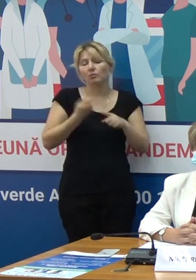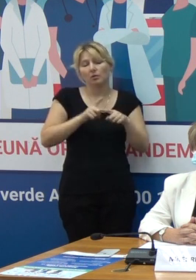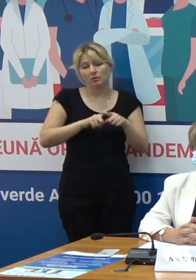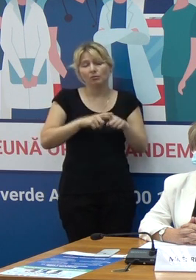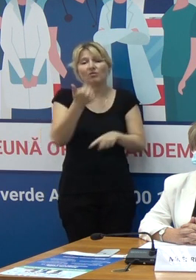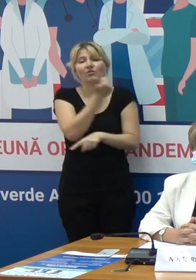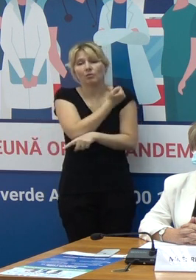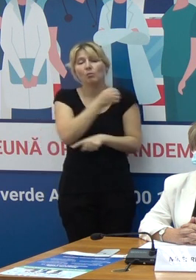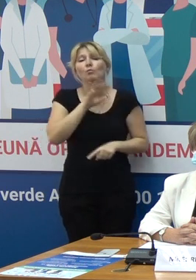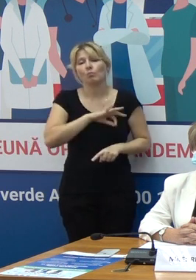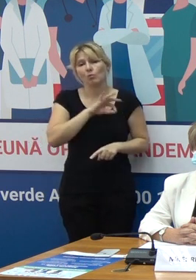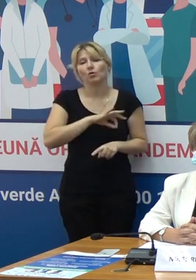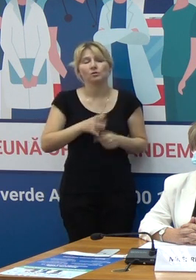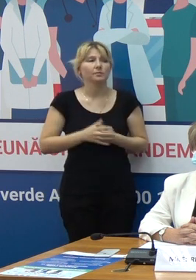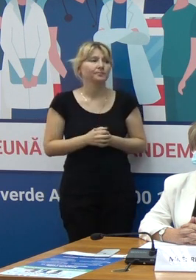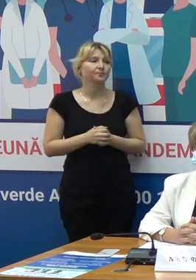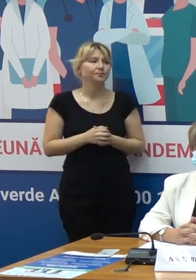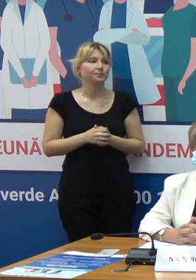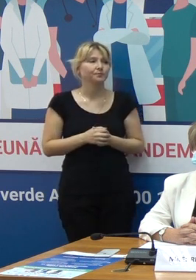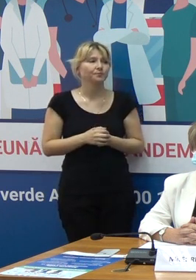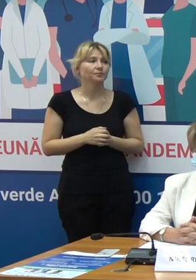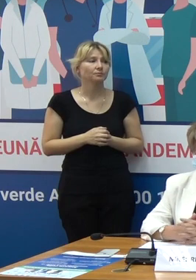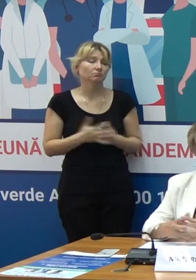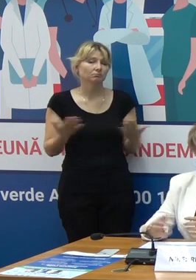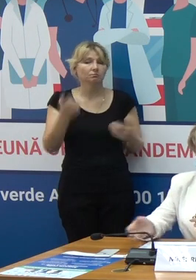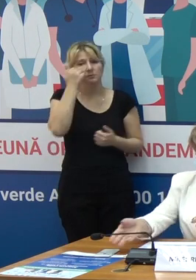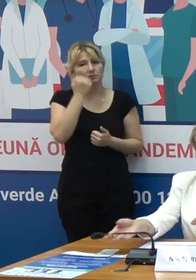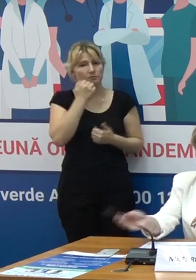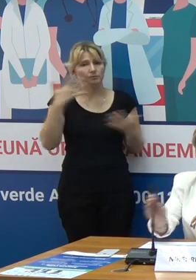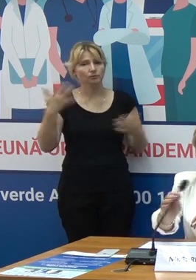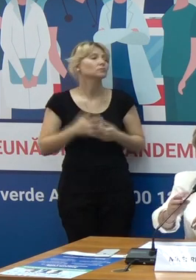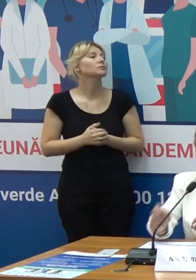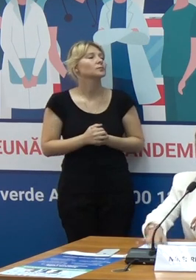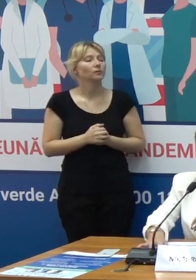și eficient. Din partea mea atât, vă mulțumesc!